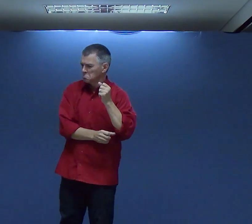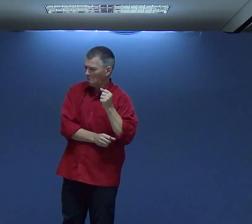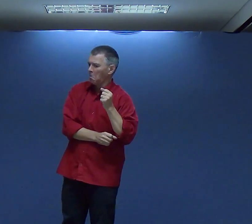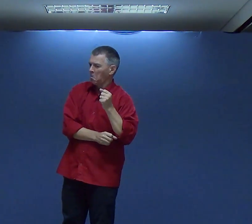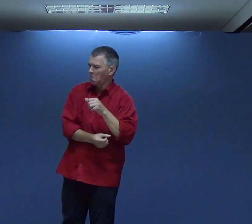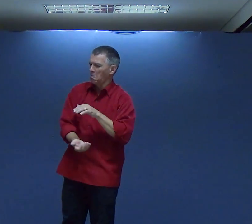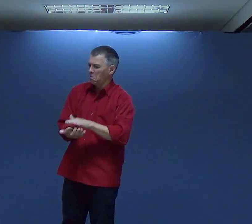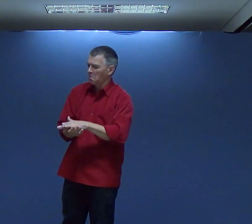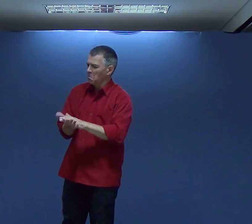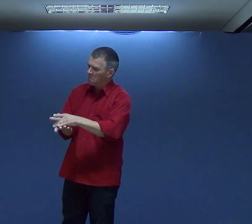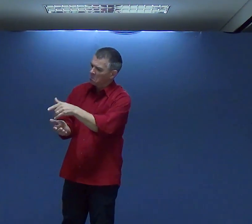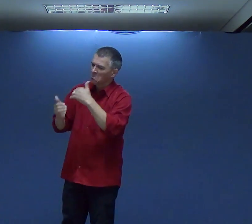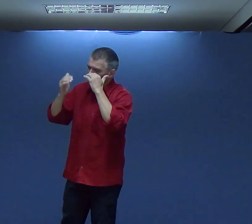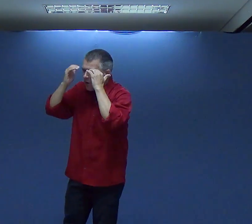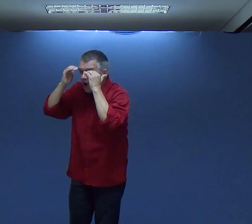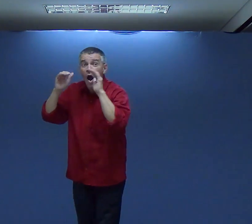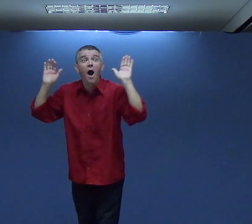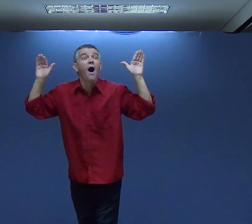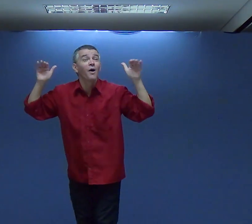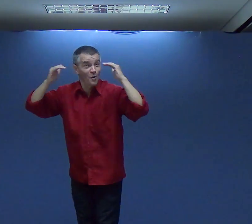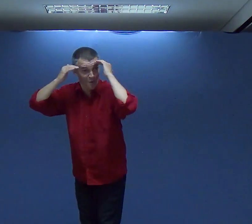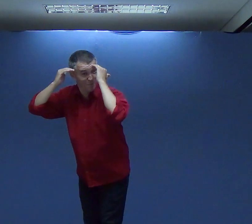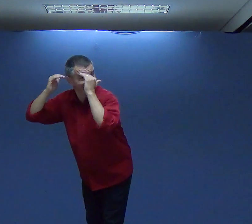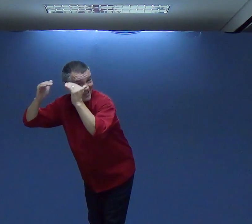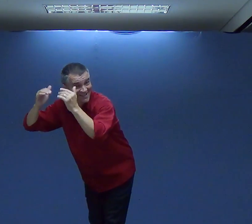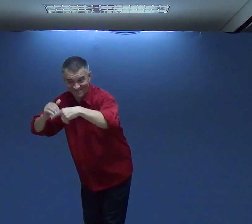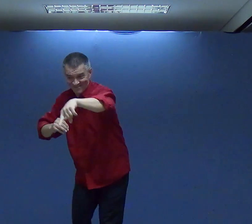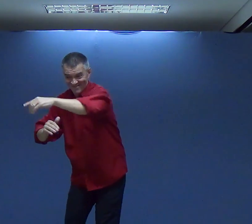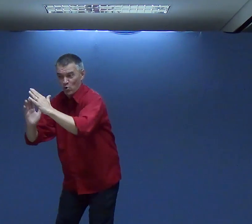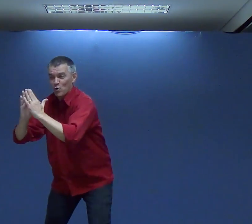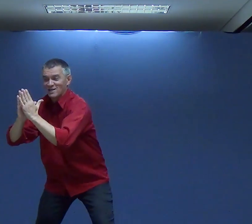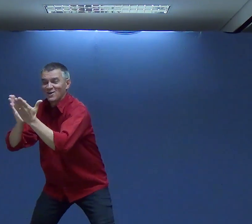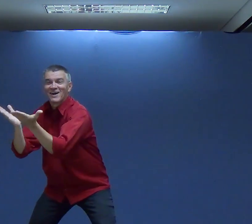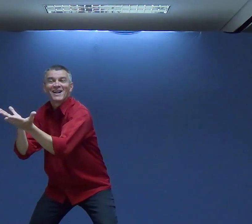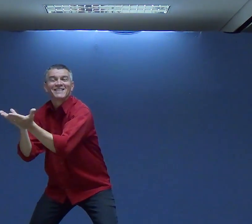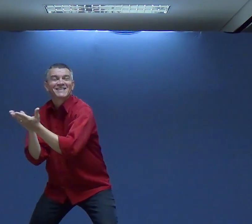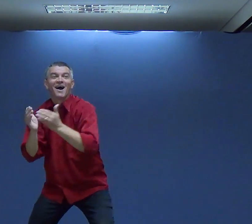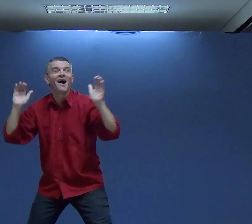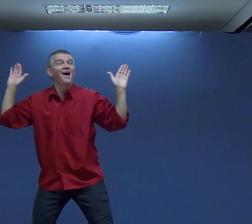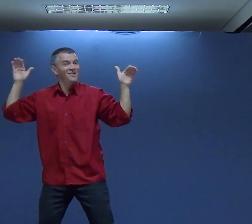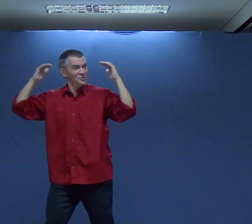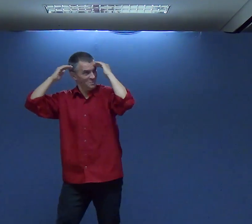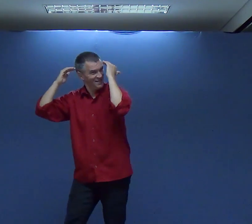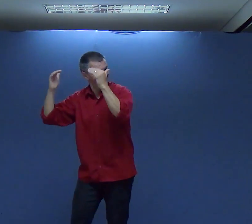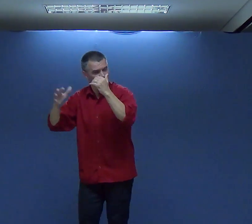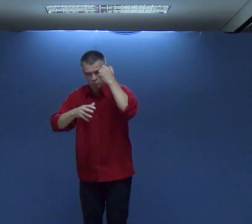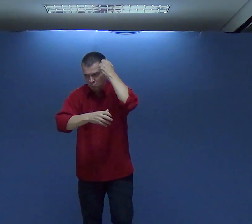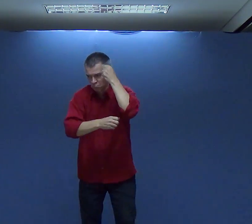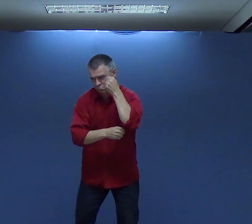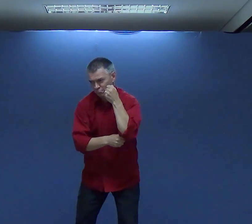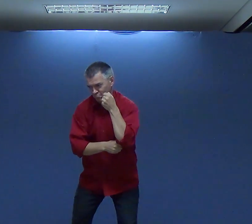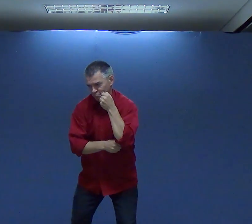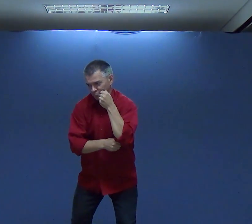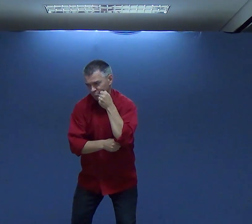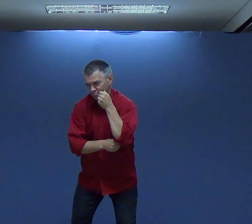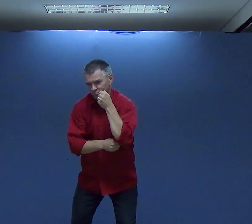Porque o Antônio Que Senhor Acolha Ao redor Das pessoas Que o buscam Em santidade E oram